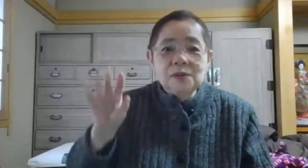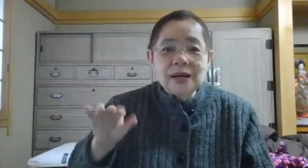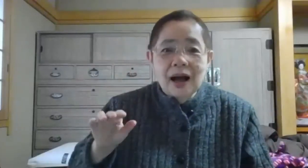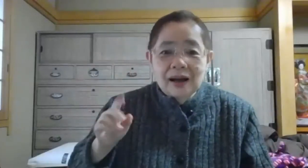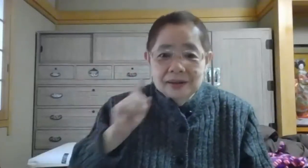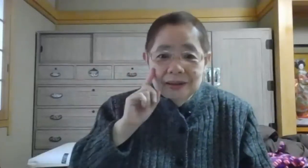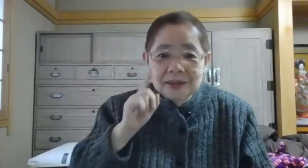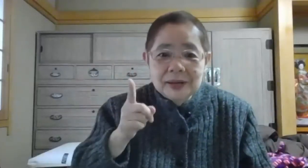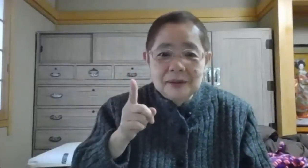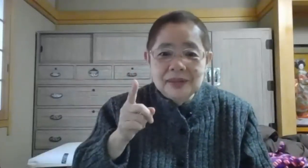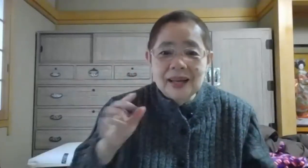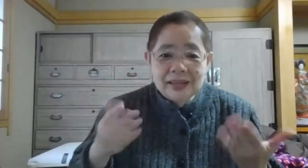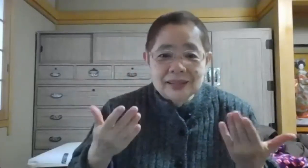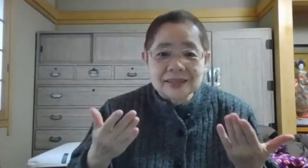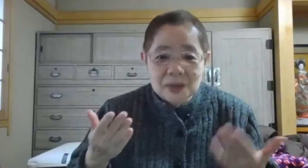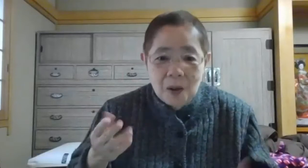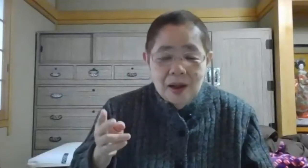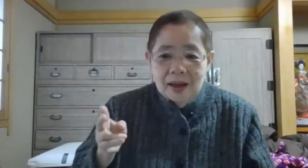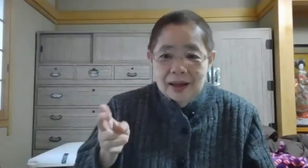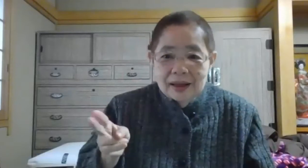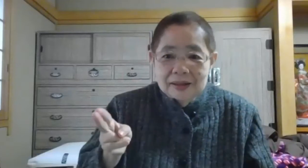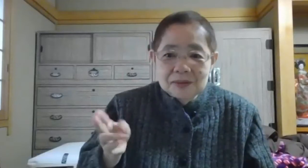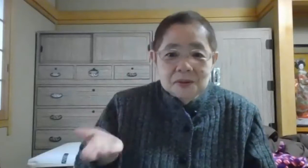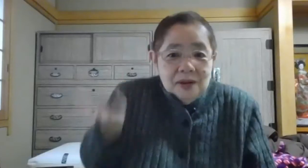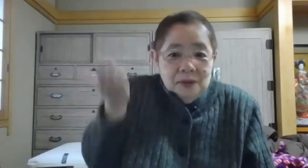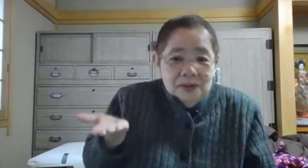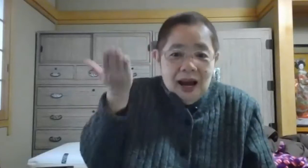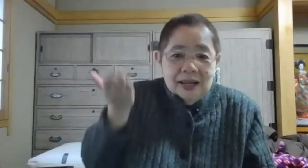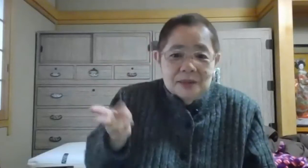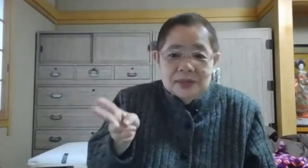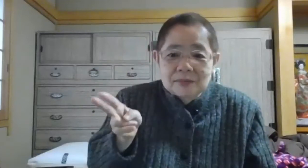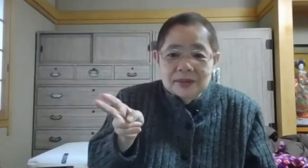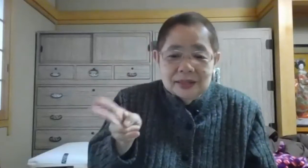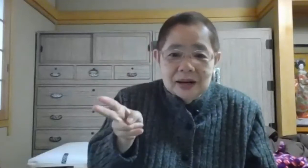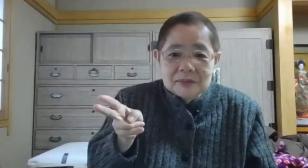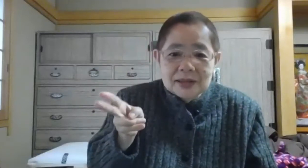が見えないんですけどはいはいちょっと上のほうに上げてみていただけますか